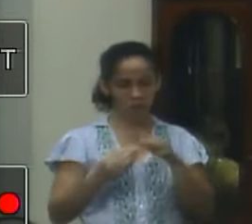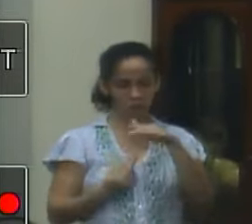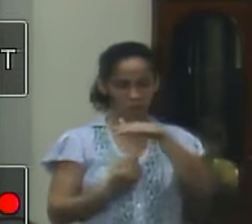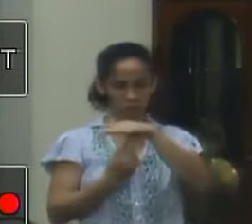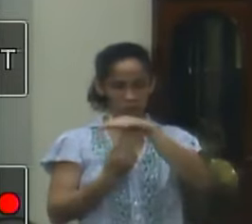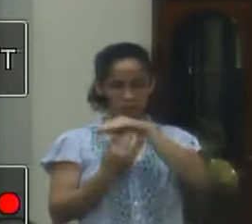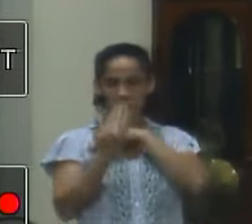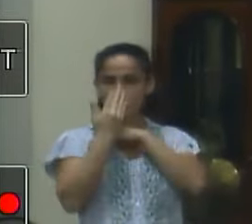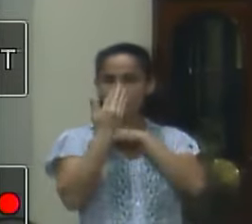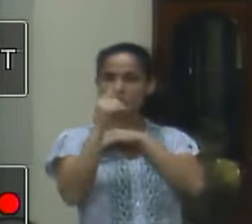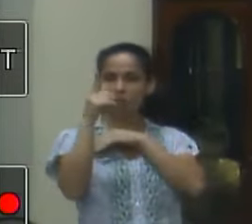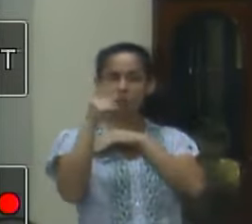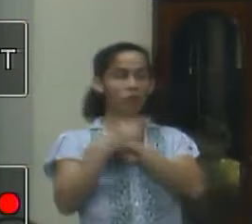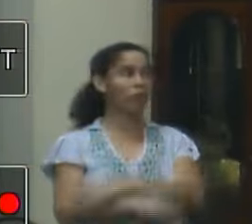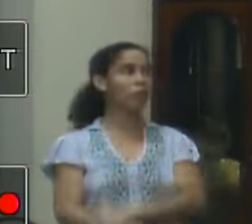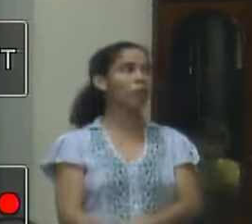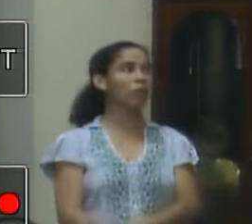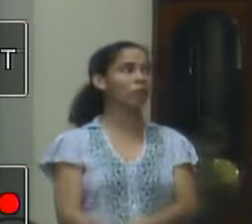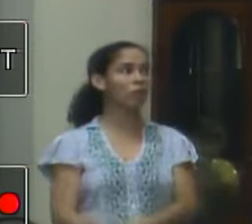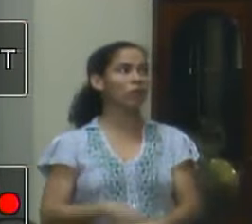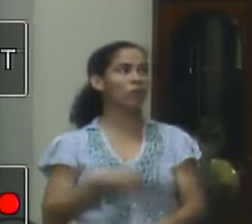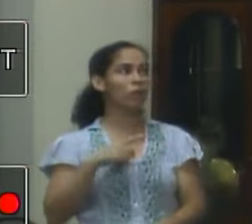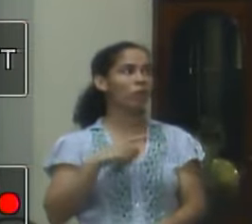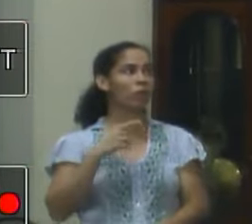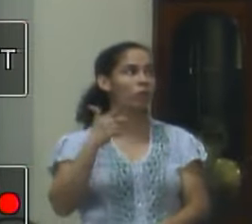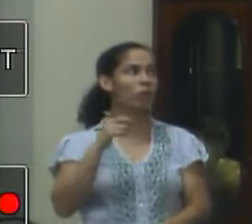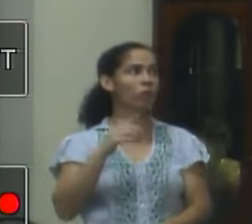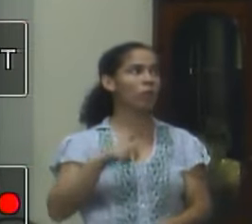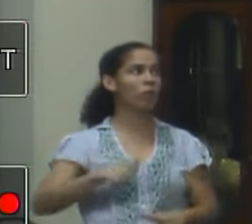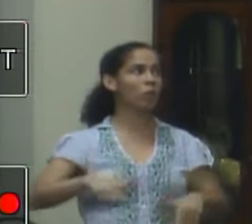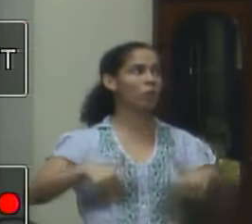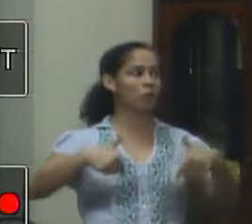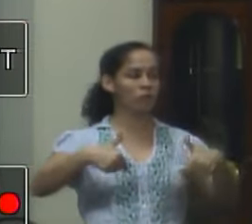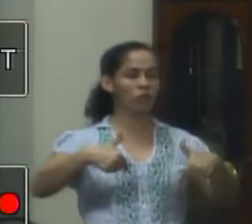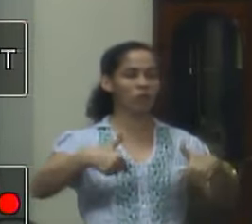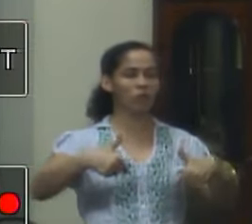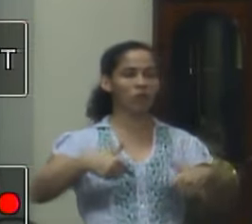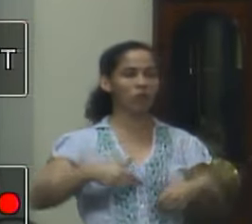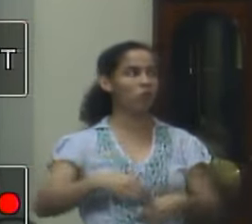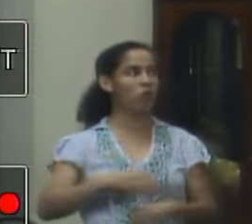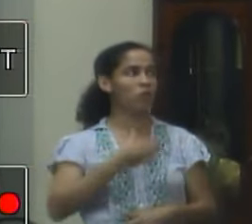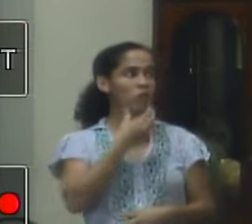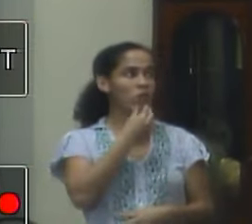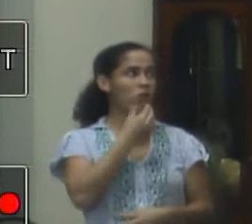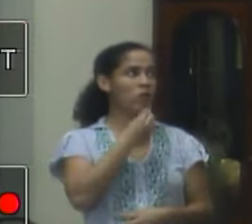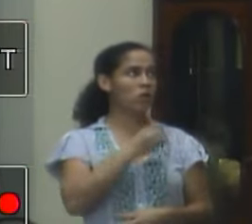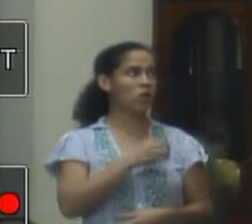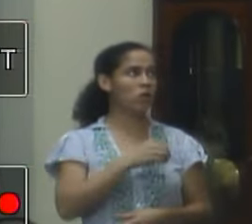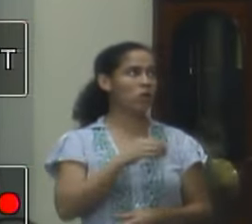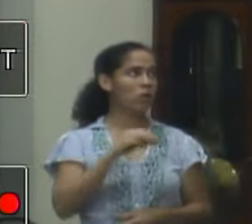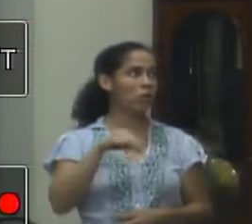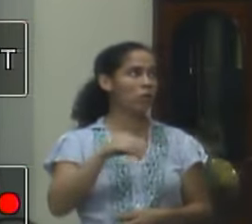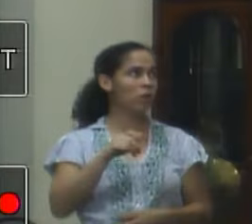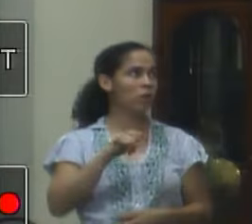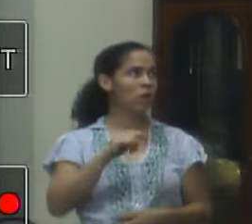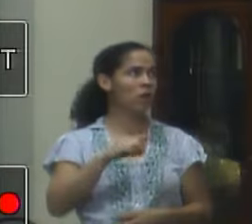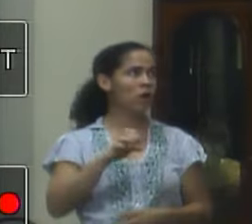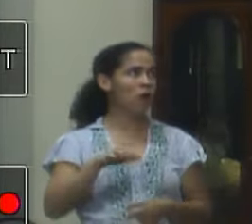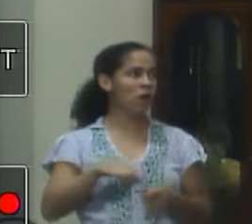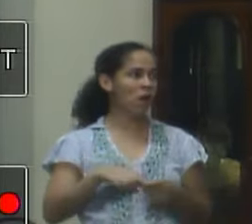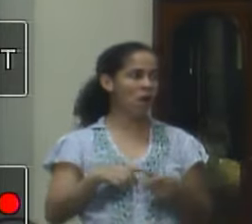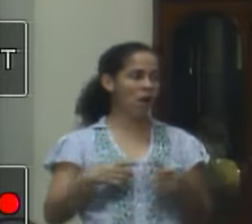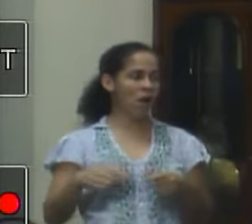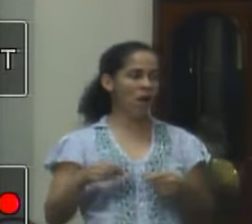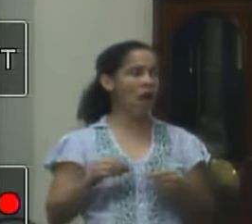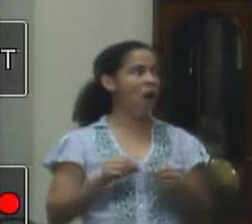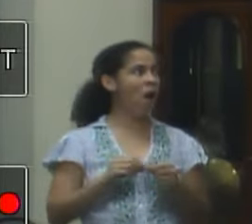na coisa ainda tem uma outra questão uma luta do senhor Miguel Pelegrini que é a questão de fazer olha só aonde